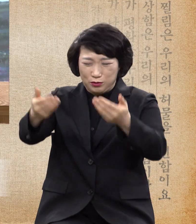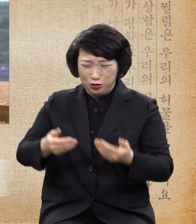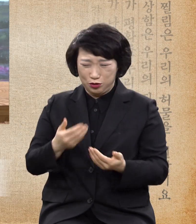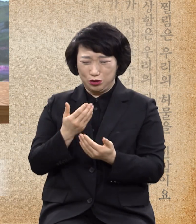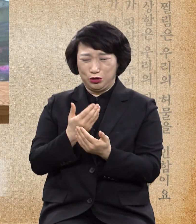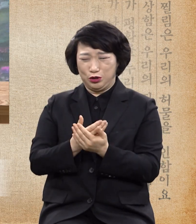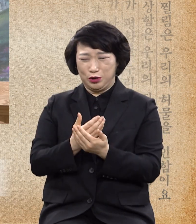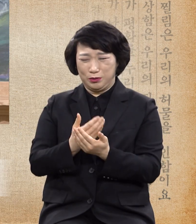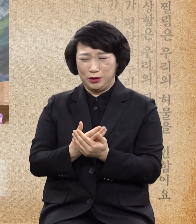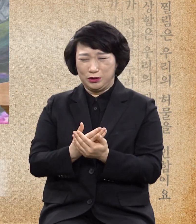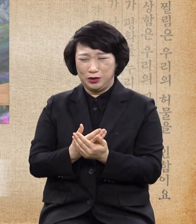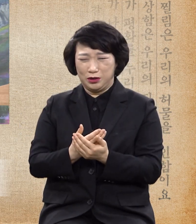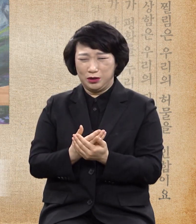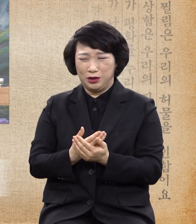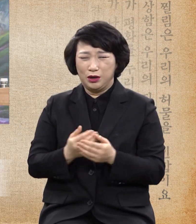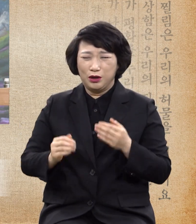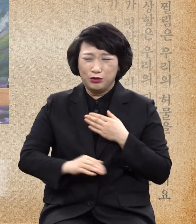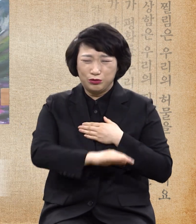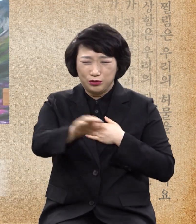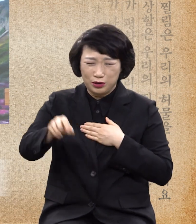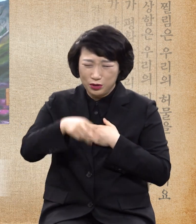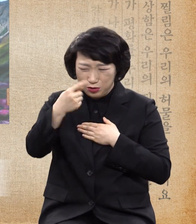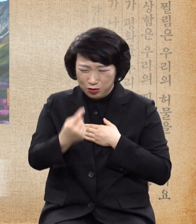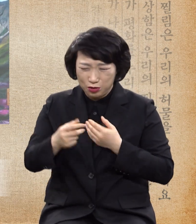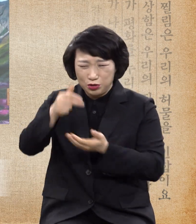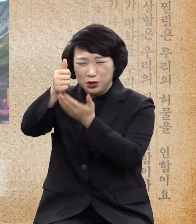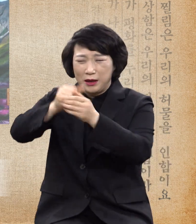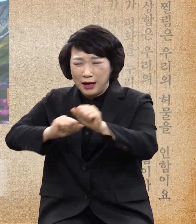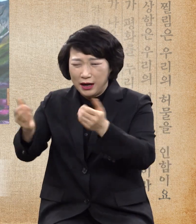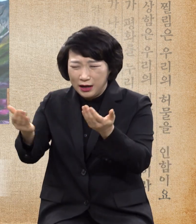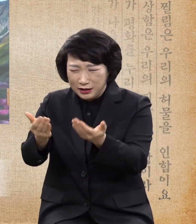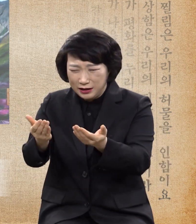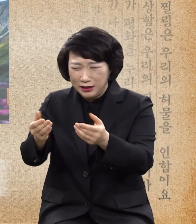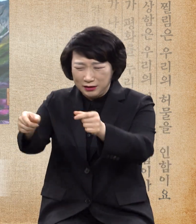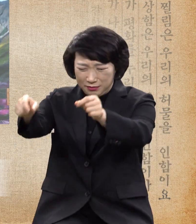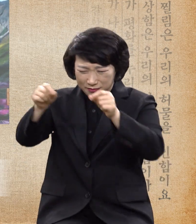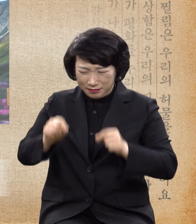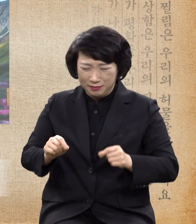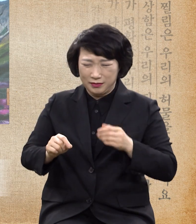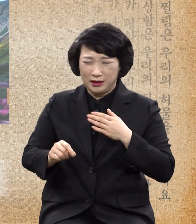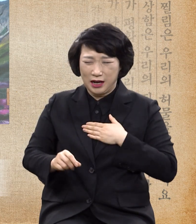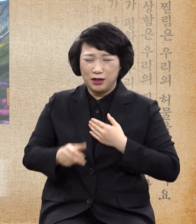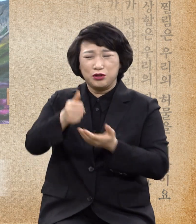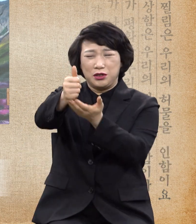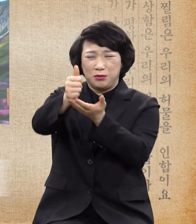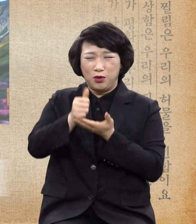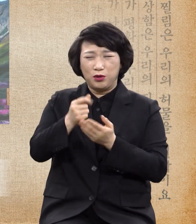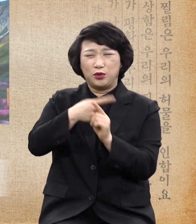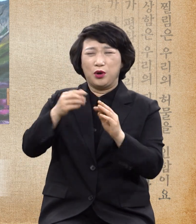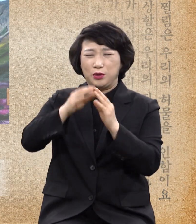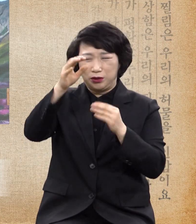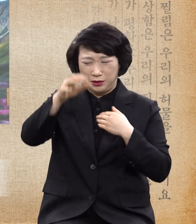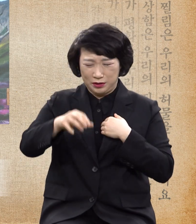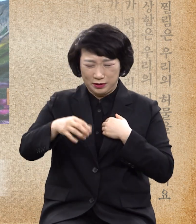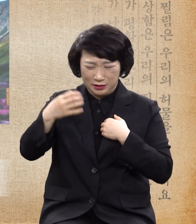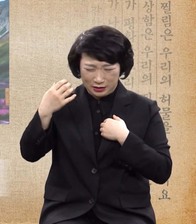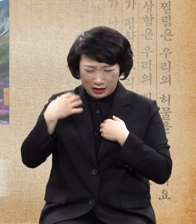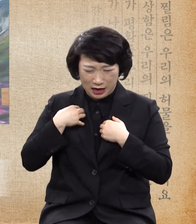우리도 주님 하신 사역을 주님 모신 교회로서 진행하게